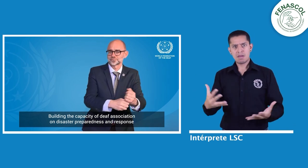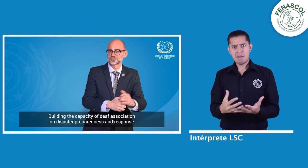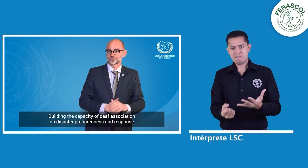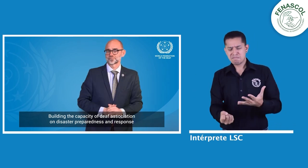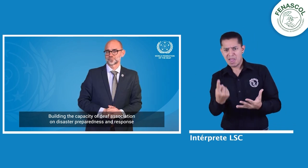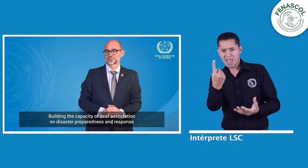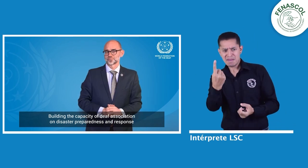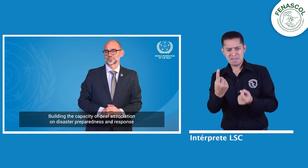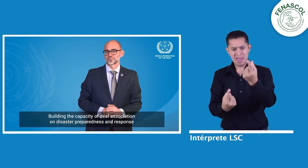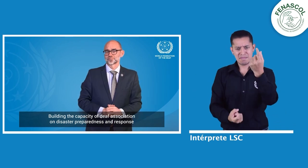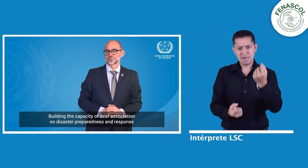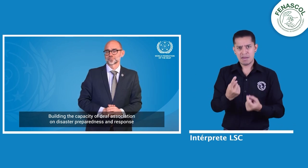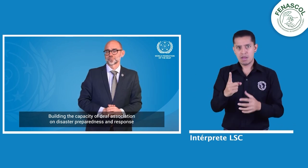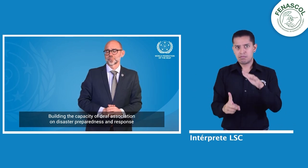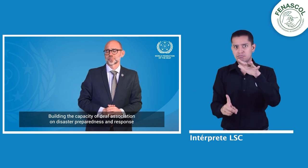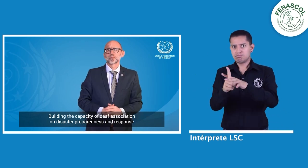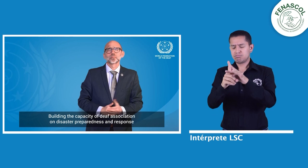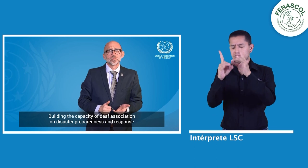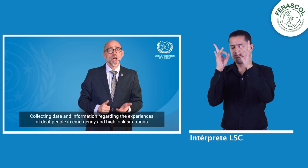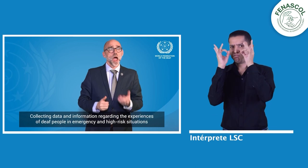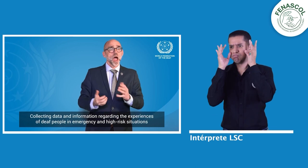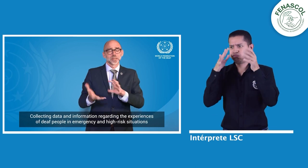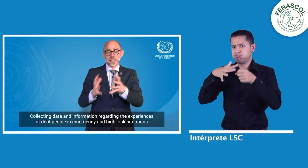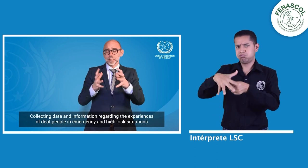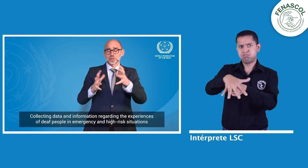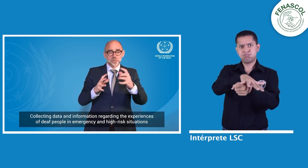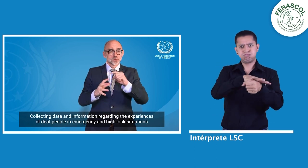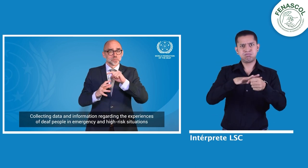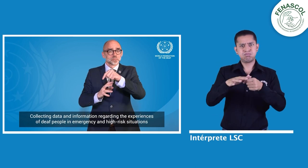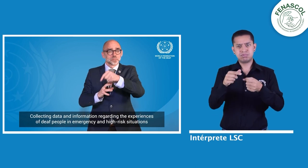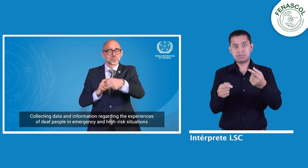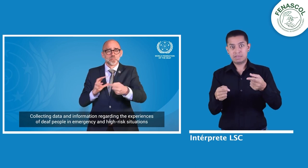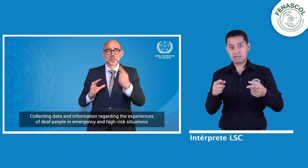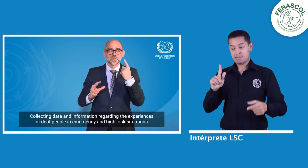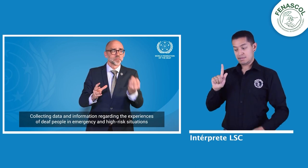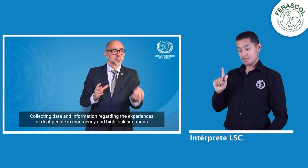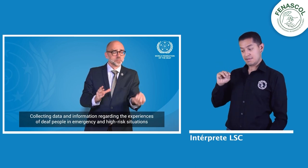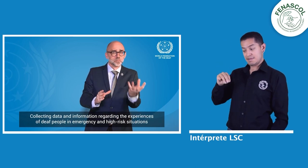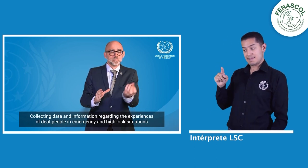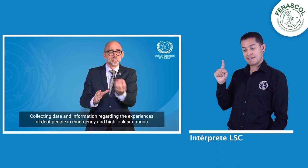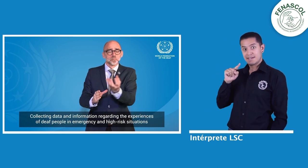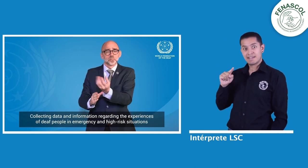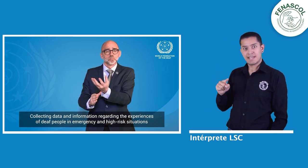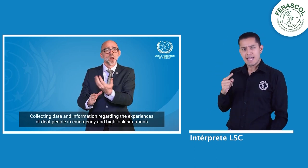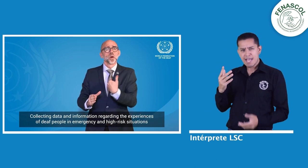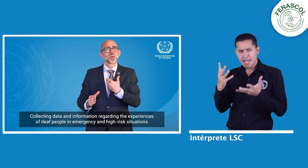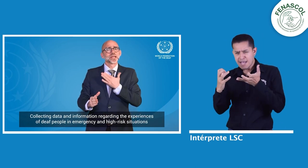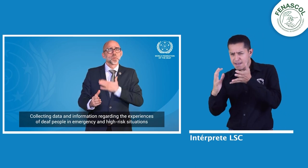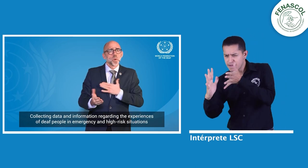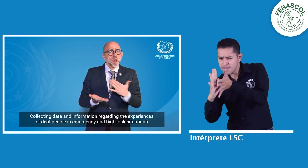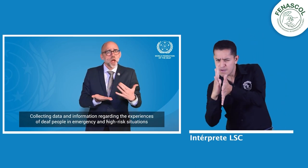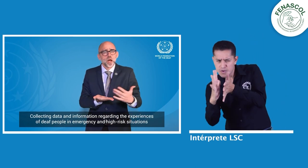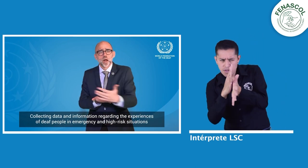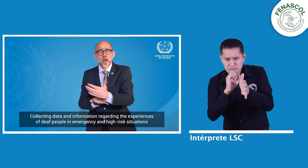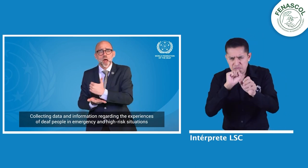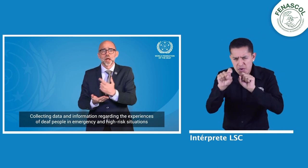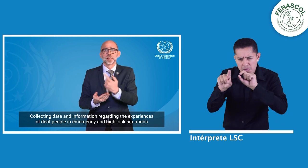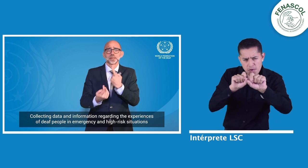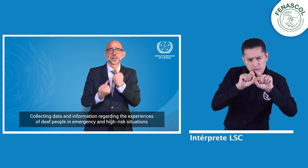las crisis que surjan alrededor del mundo, la Federación Mundial de Sordos quiere tener una base de datos estadísticos y así